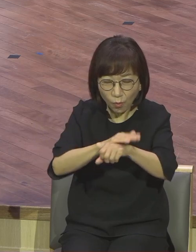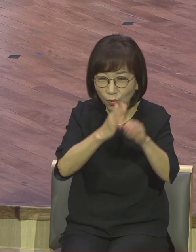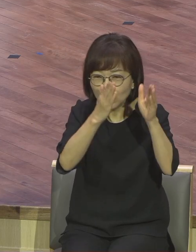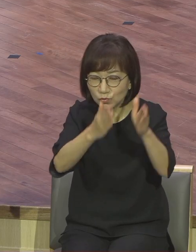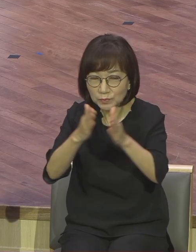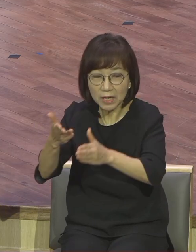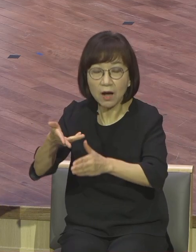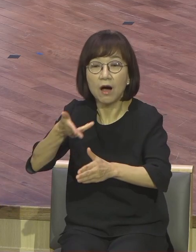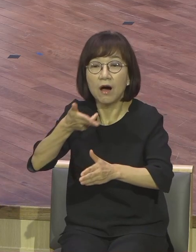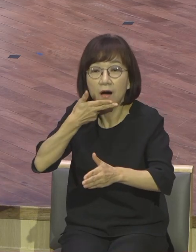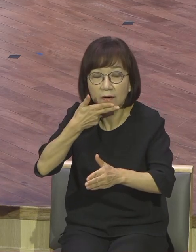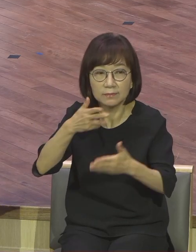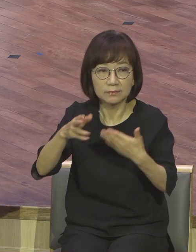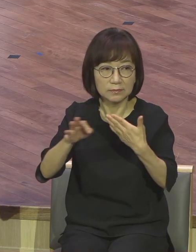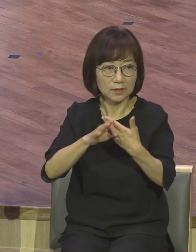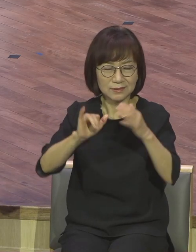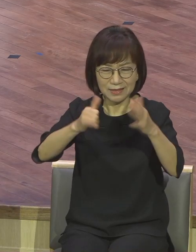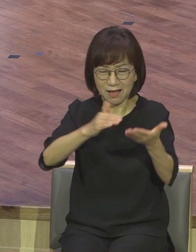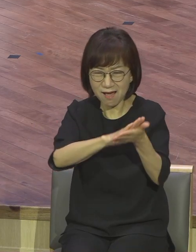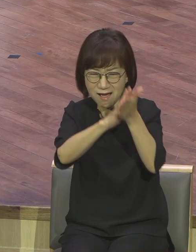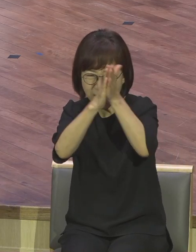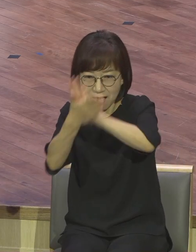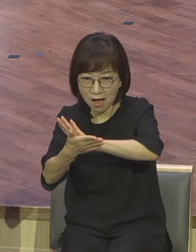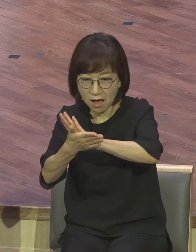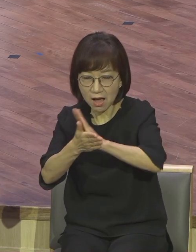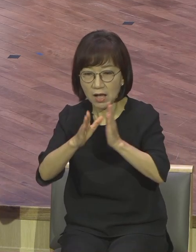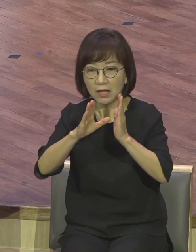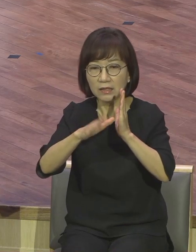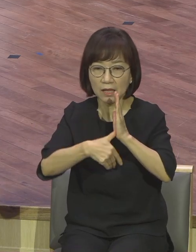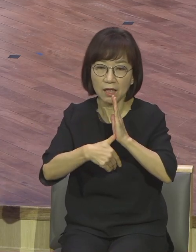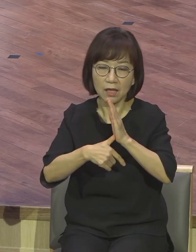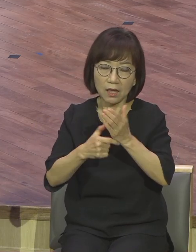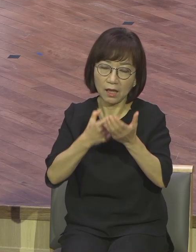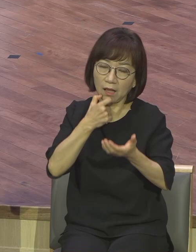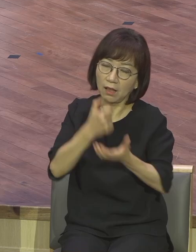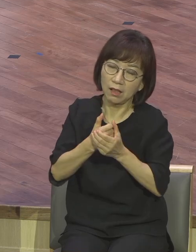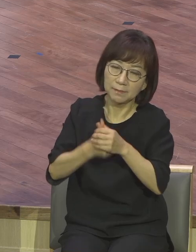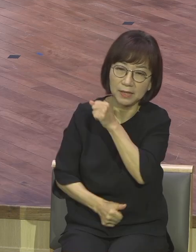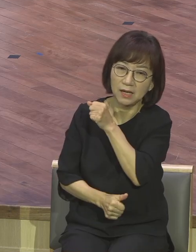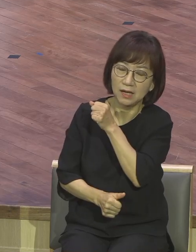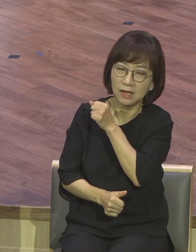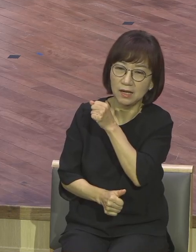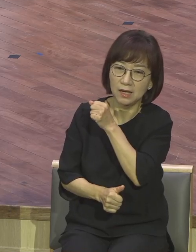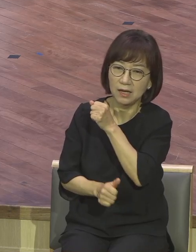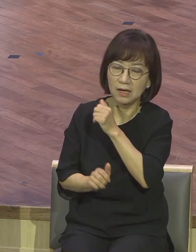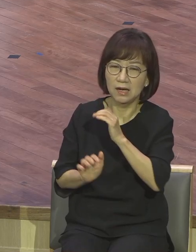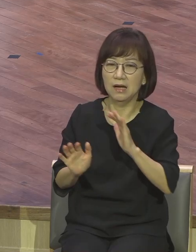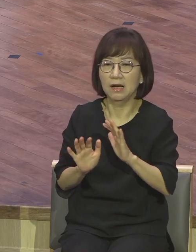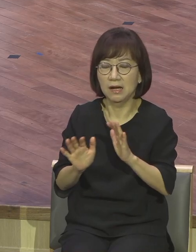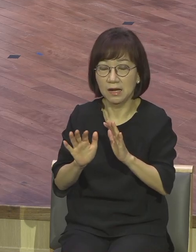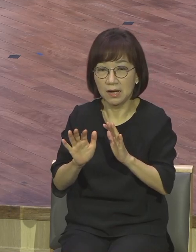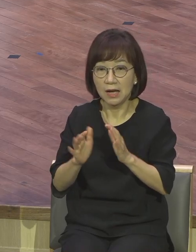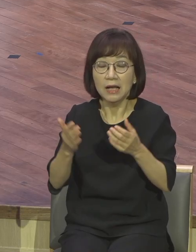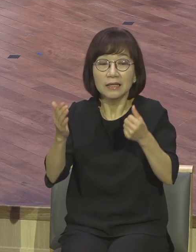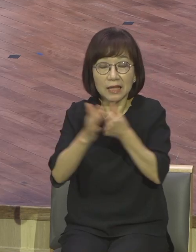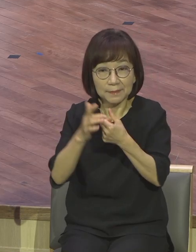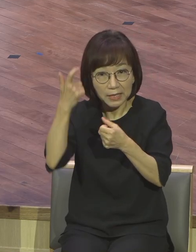이 상황 속에서 속게 된다. 속게 된다. 영적 분별력과 현장